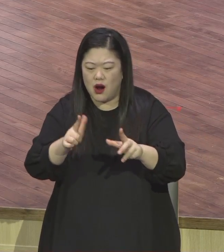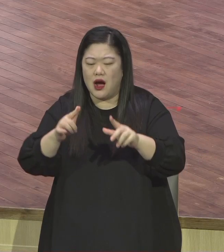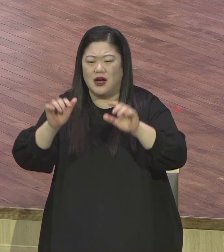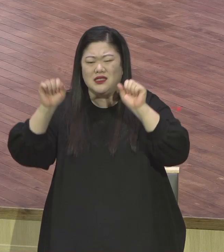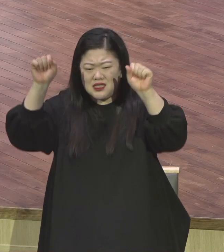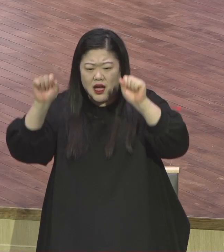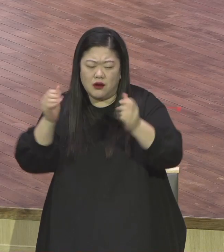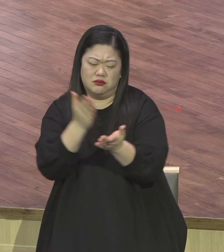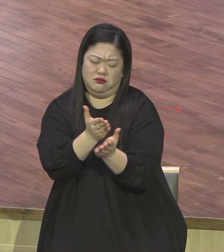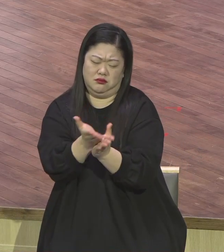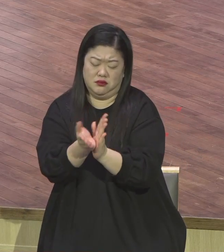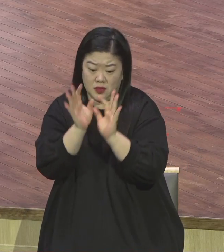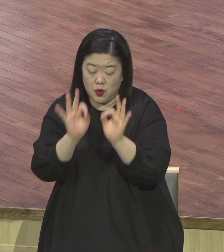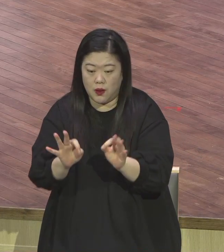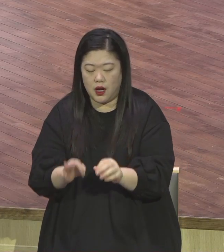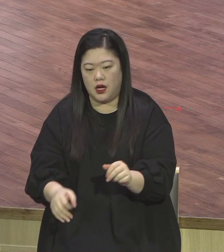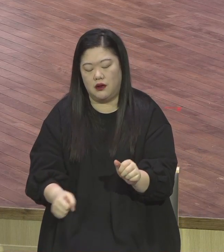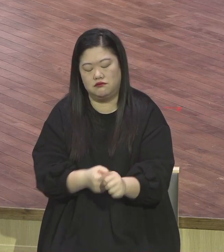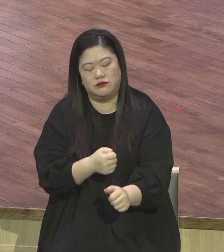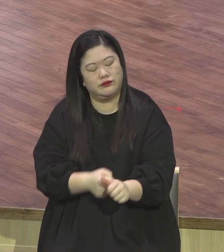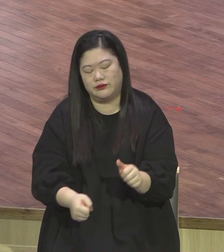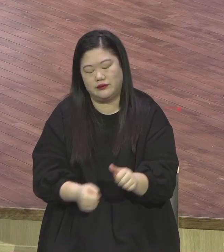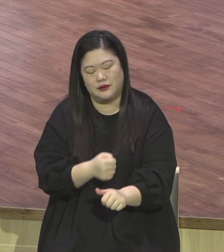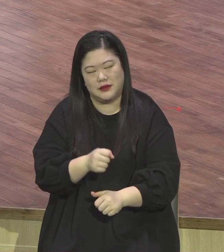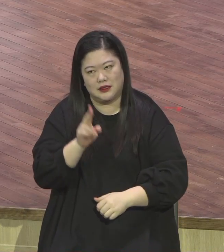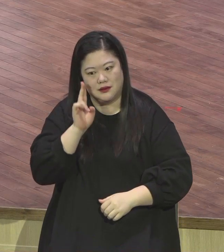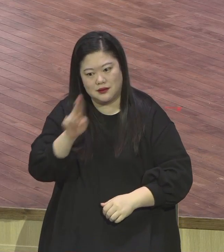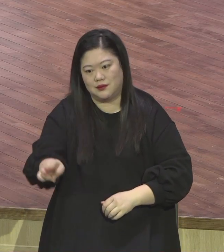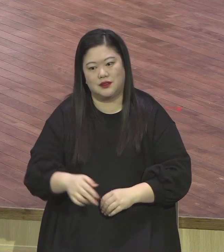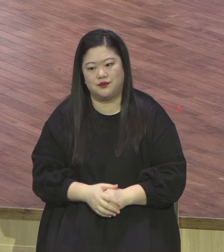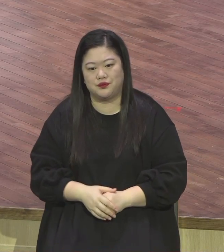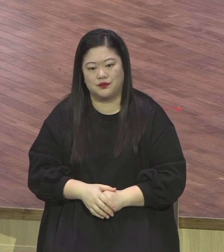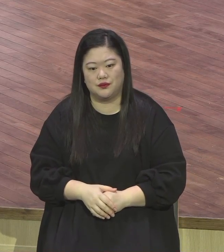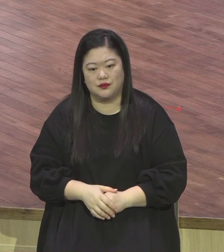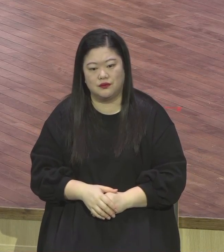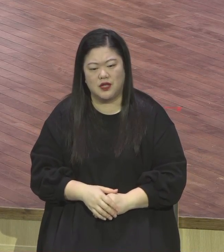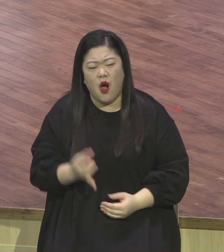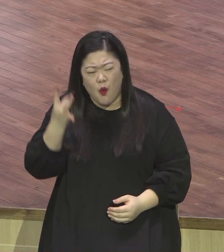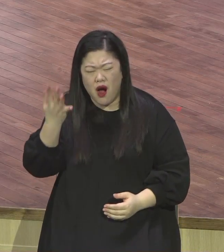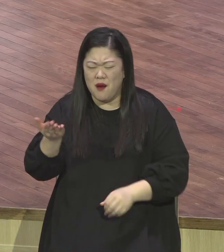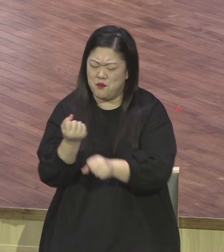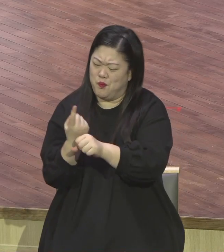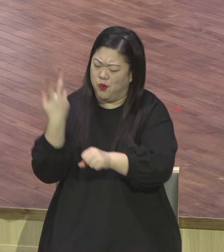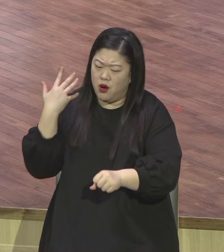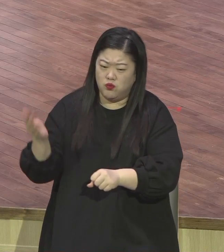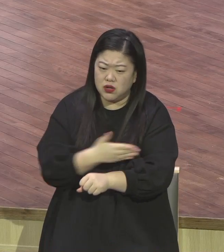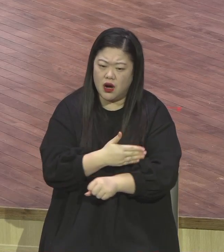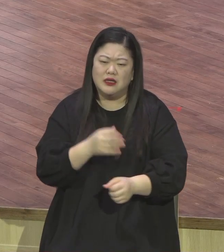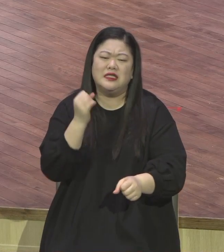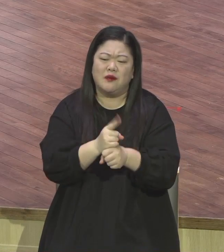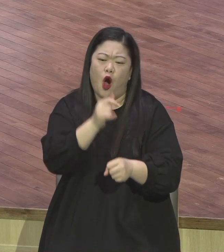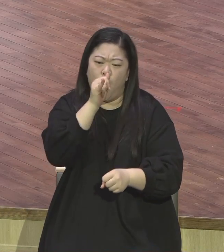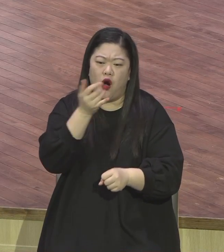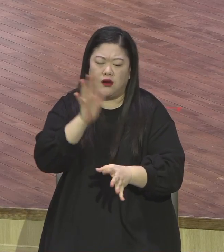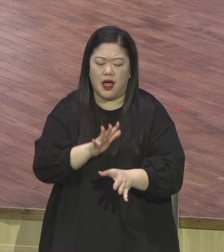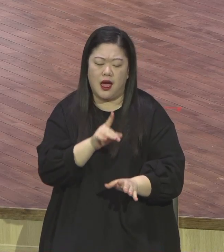오래됐습니다. 오래참부터 그렇게 있었던 사실이었는데 이런 바탕이라고 왜